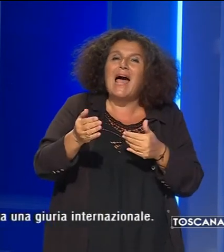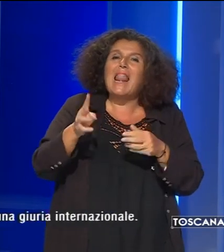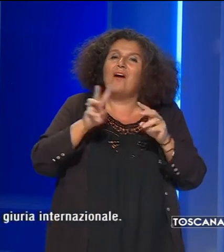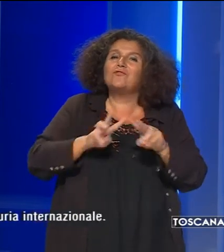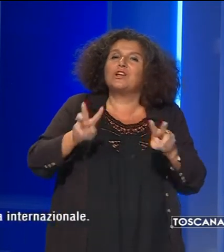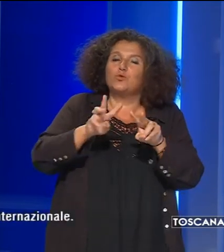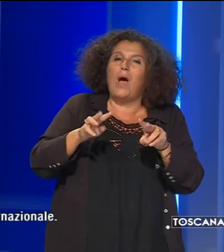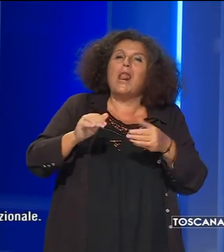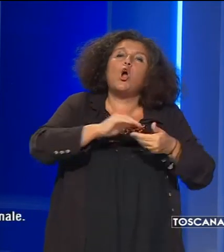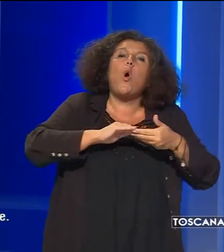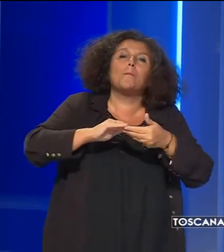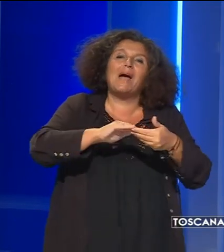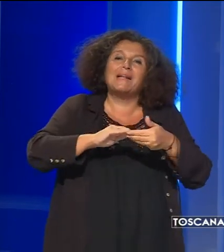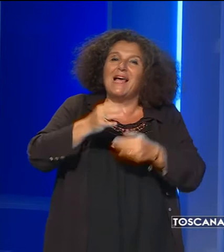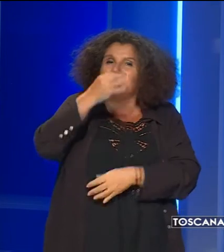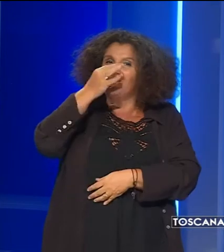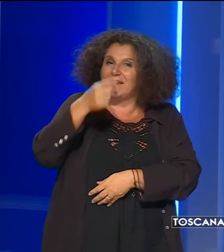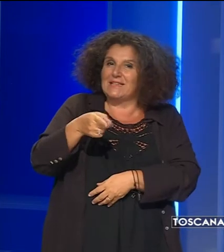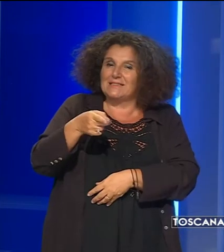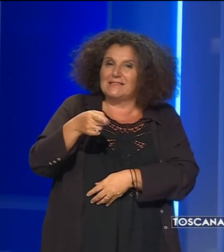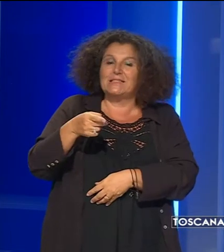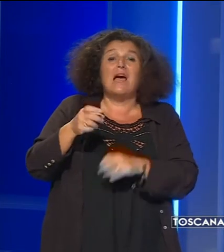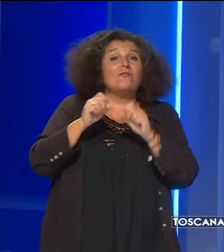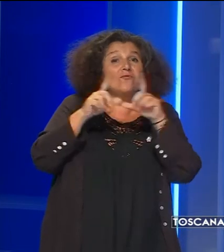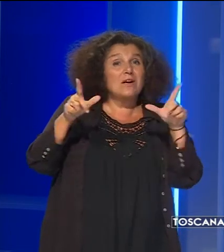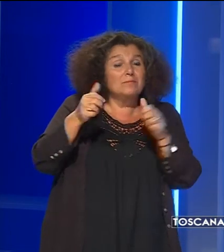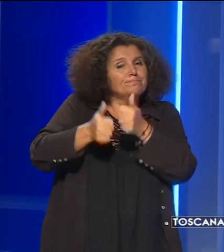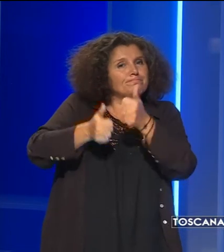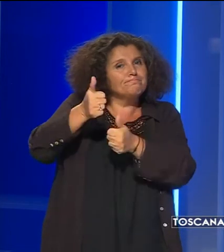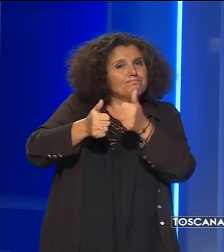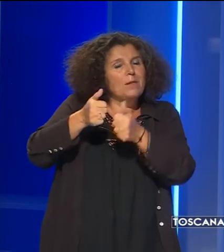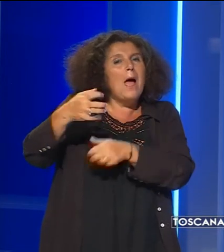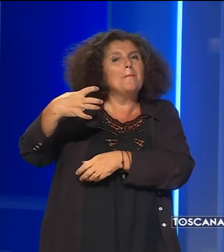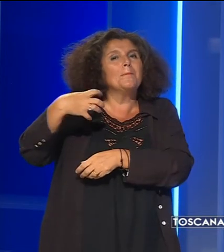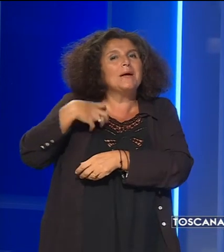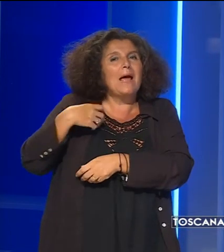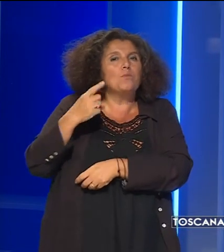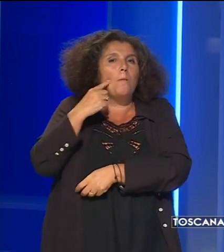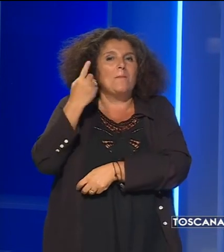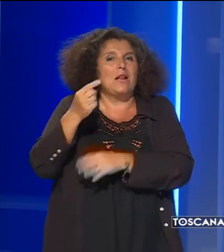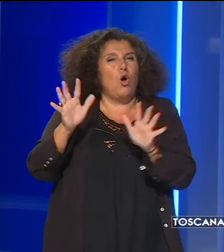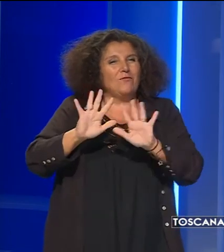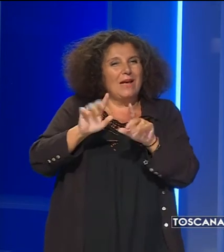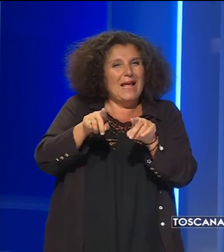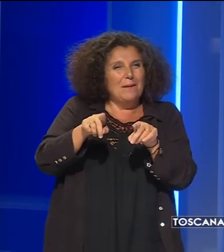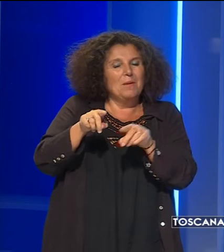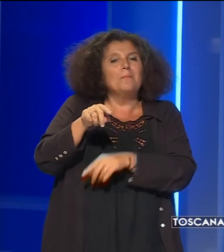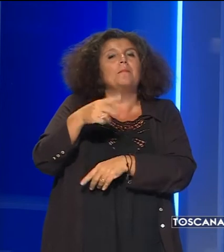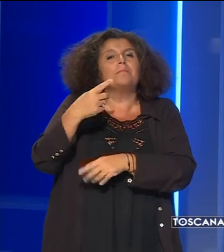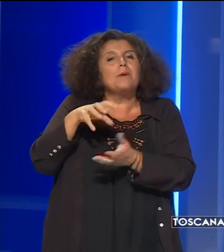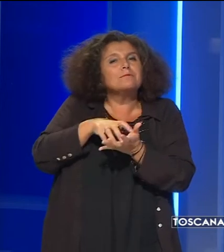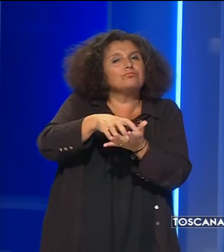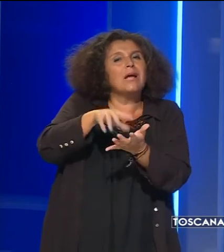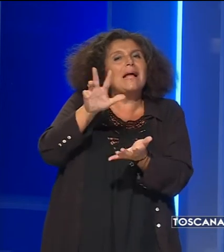Compagnia di Firenze i film competeranno per il premio Miglior Film per un valore di 3.000 euro